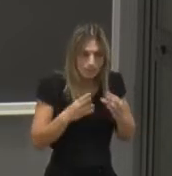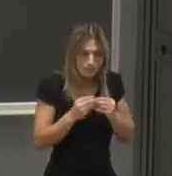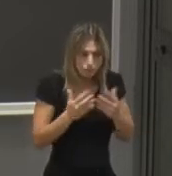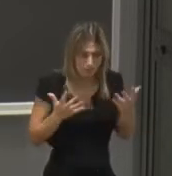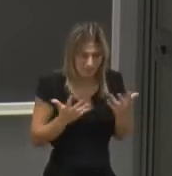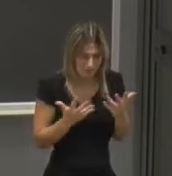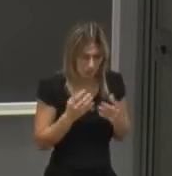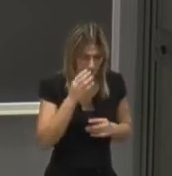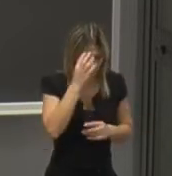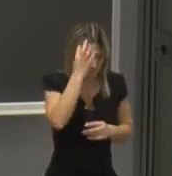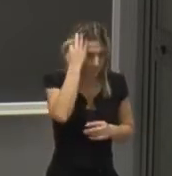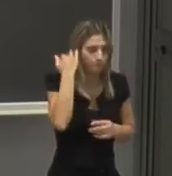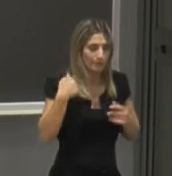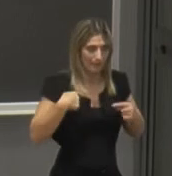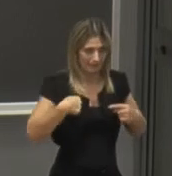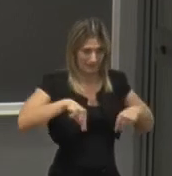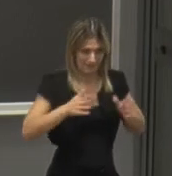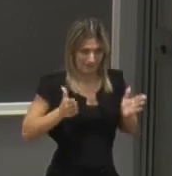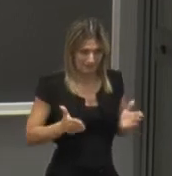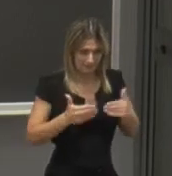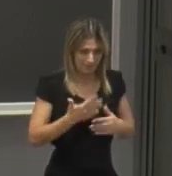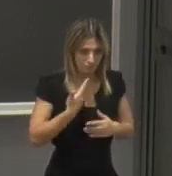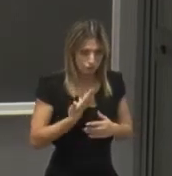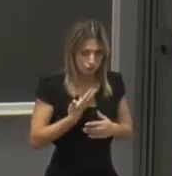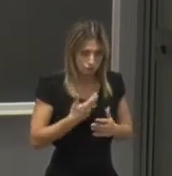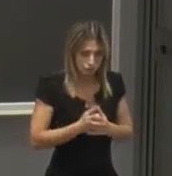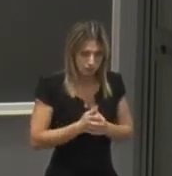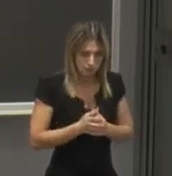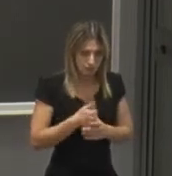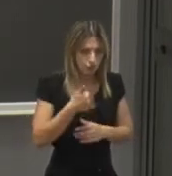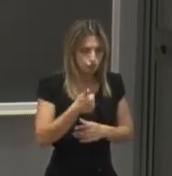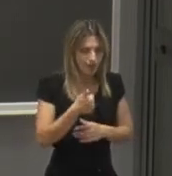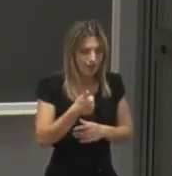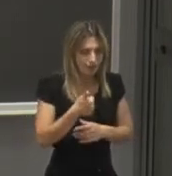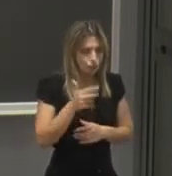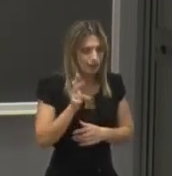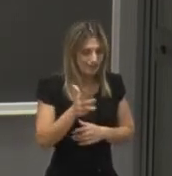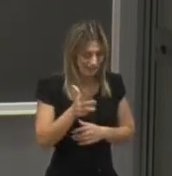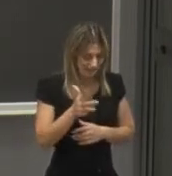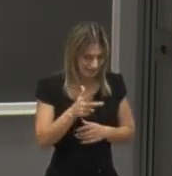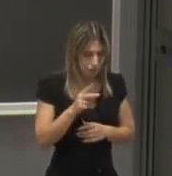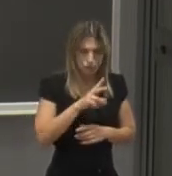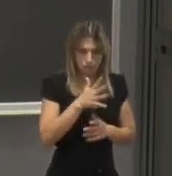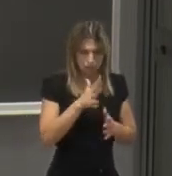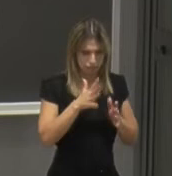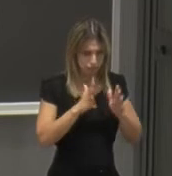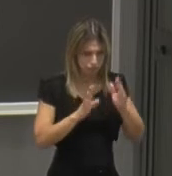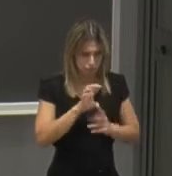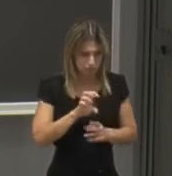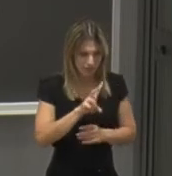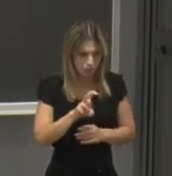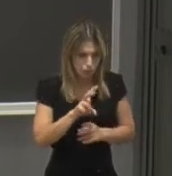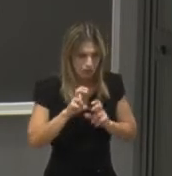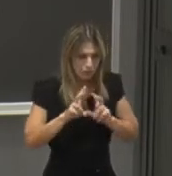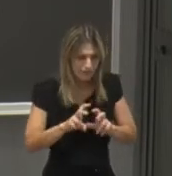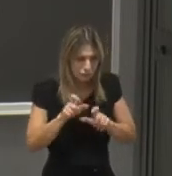facciamo il nostro dipartimento annovera 113 tra docenti e ricercatori nelle tre aree